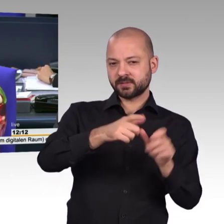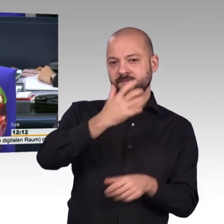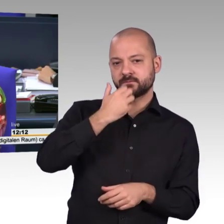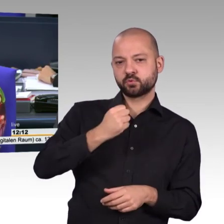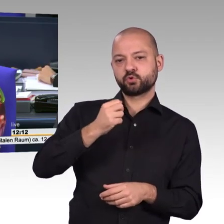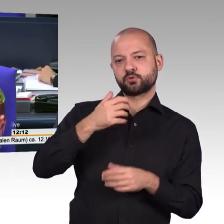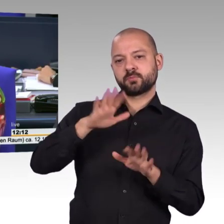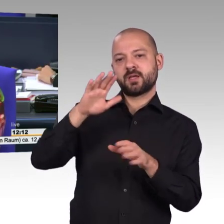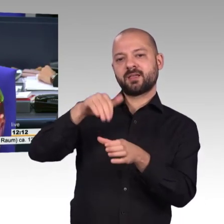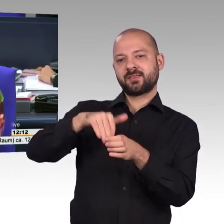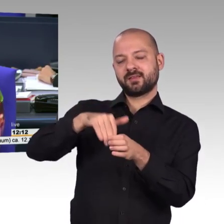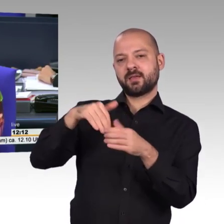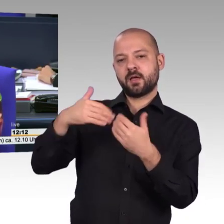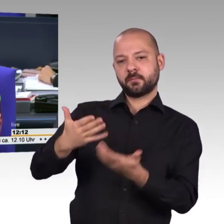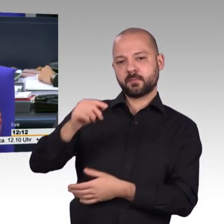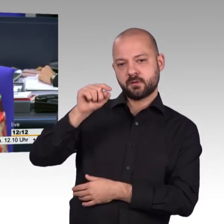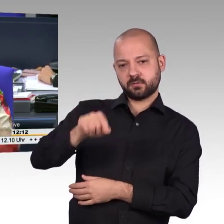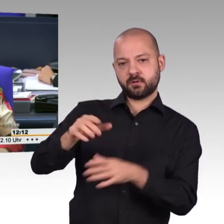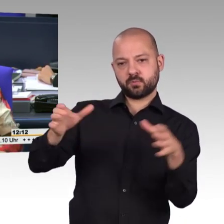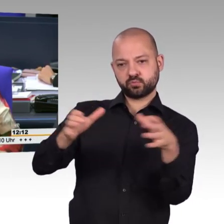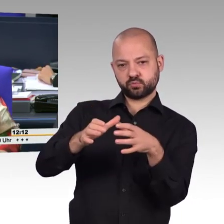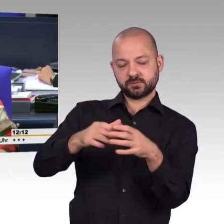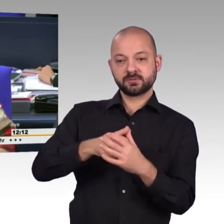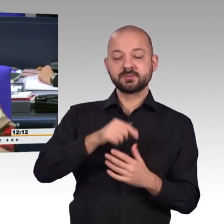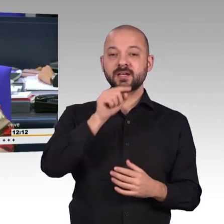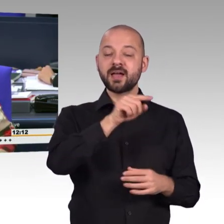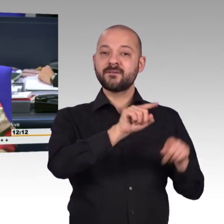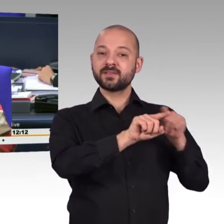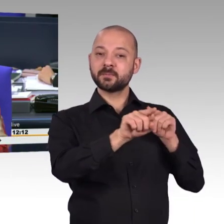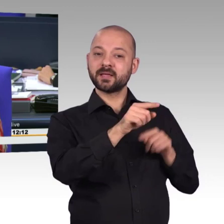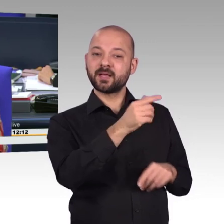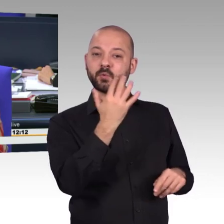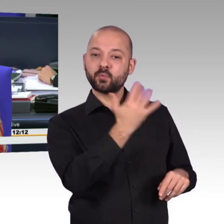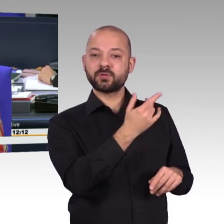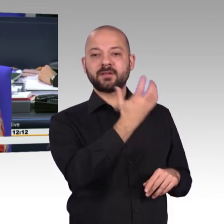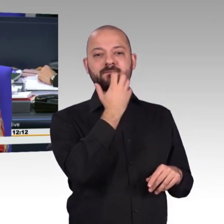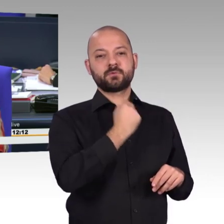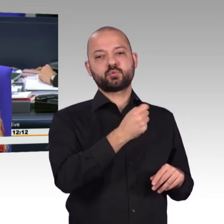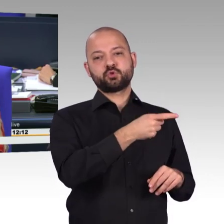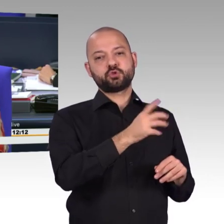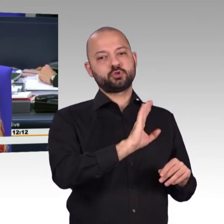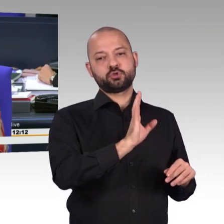FDP, Federführung beim Ausschuss Digitale Agenda. Wer stimmt für diesen